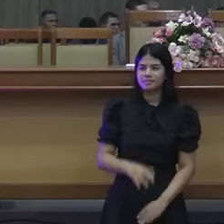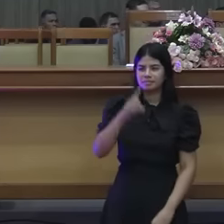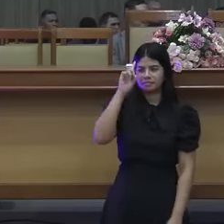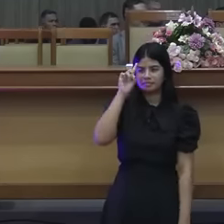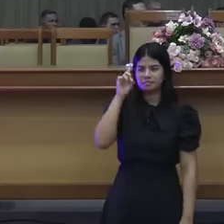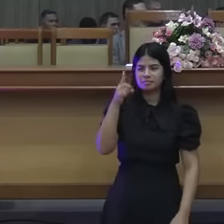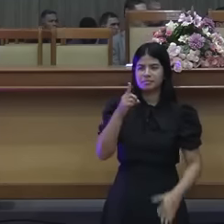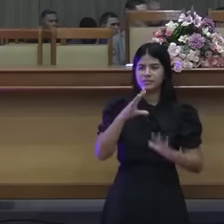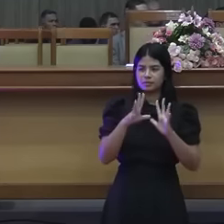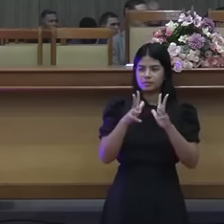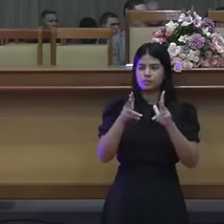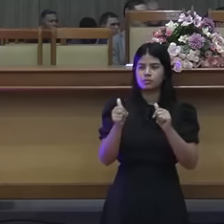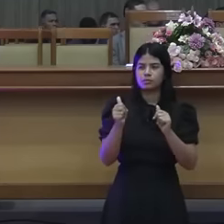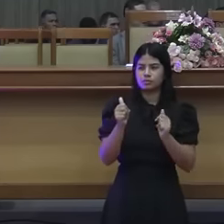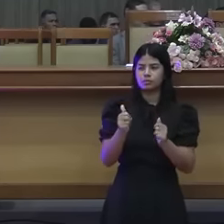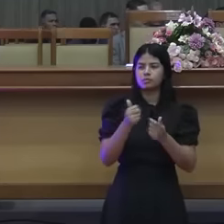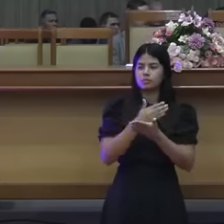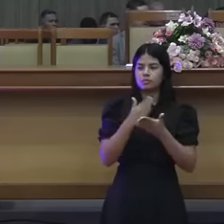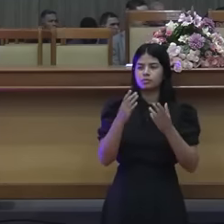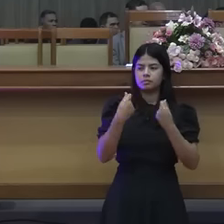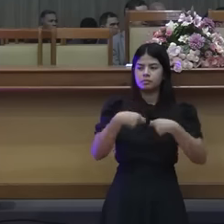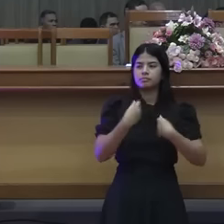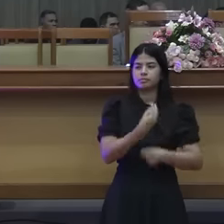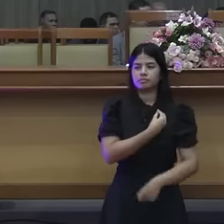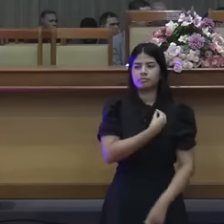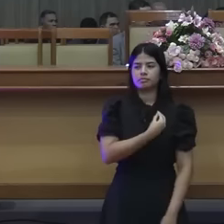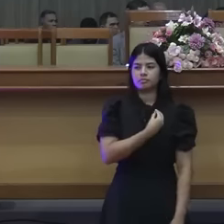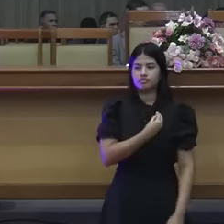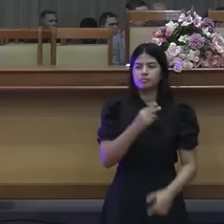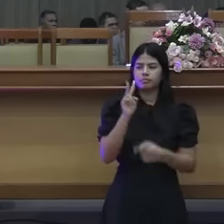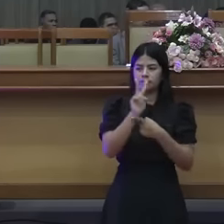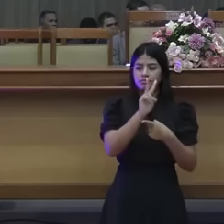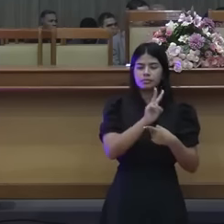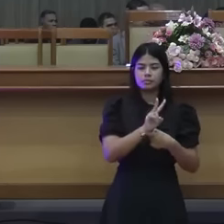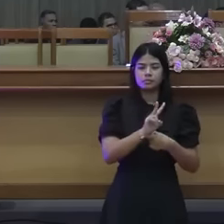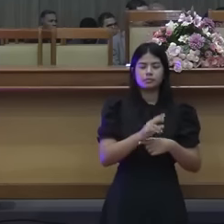E será que quando estiveres assentado fora,